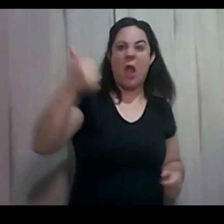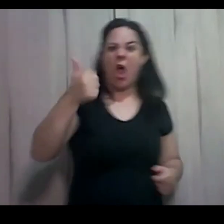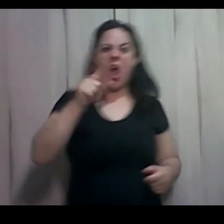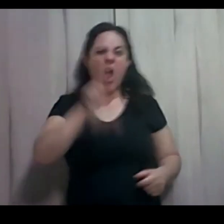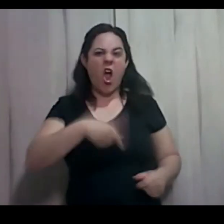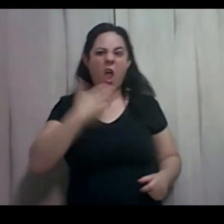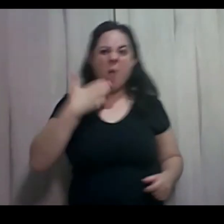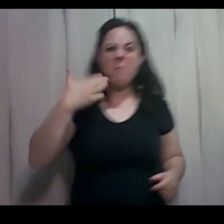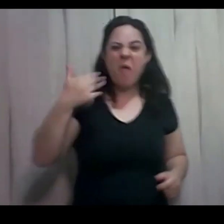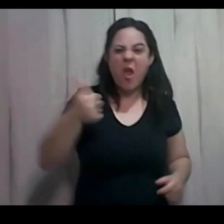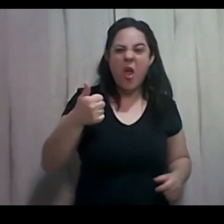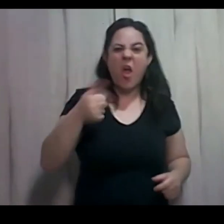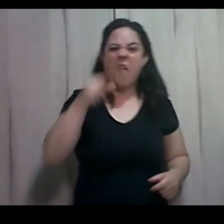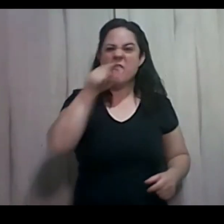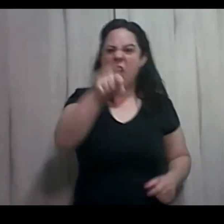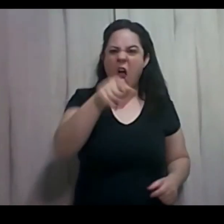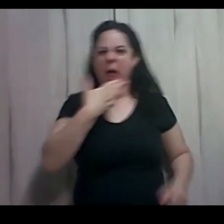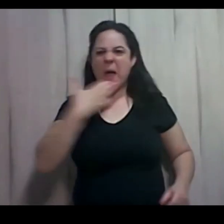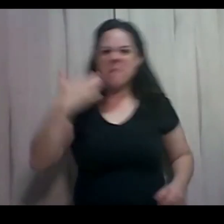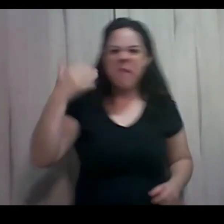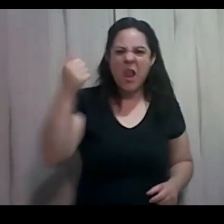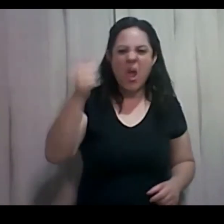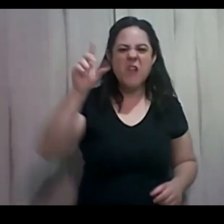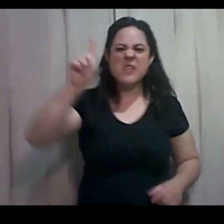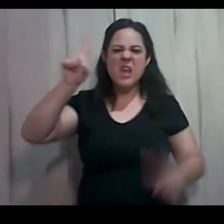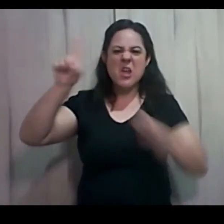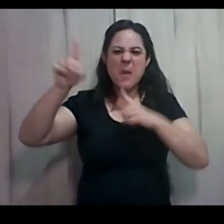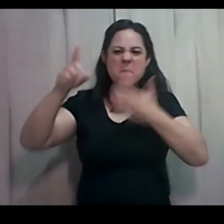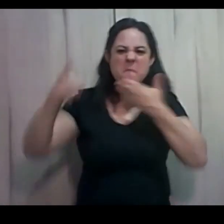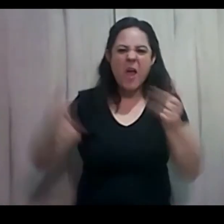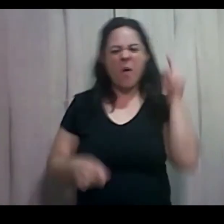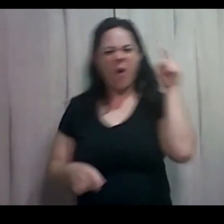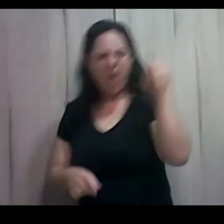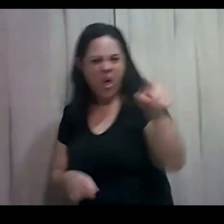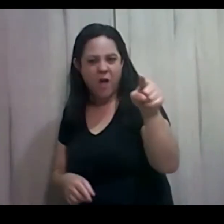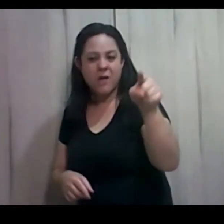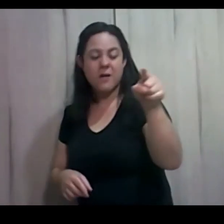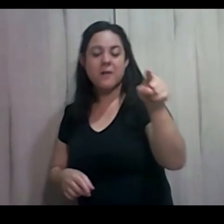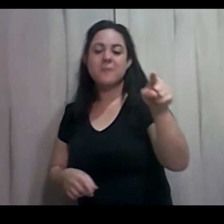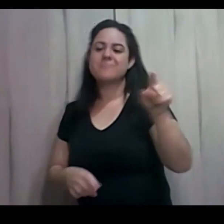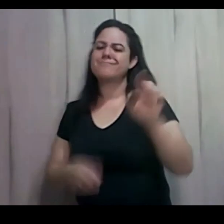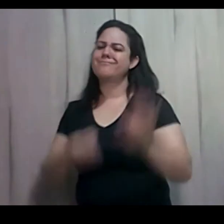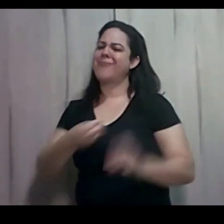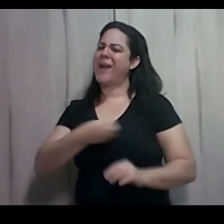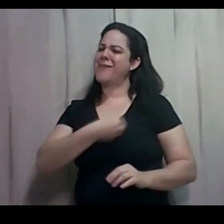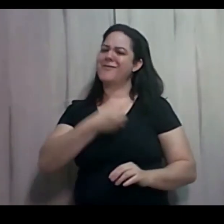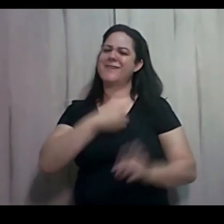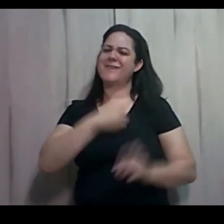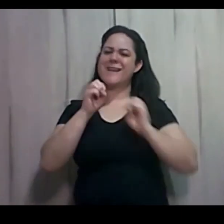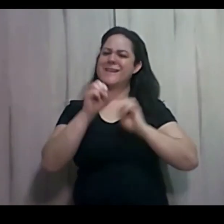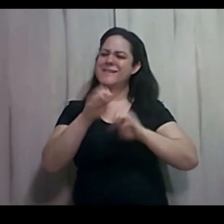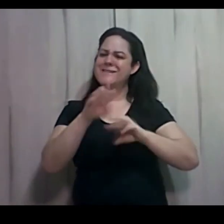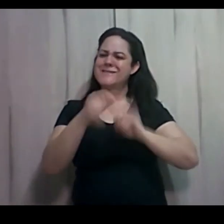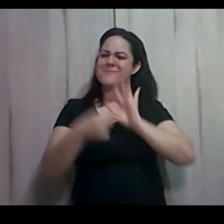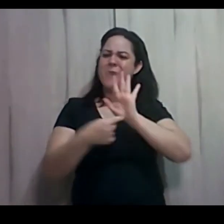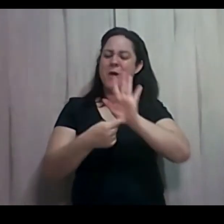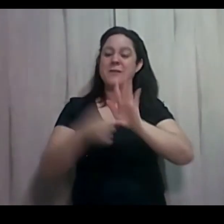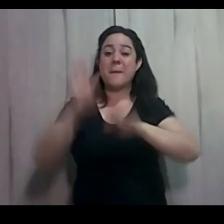você é o melhor, Deus tem o melhor para você, a vida vai nos ensinar que quanto mais fracos nós estamos,